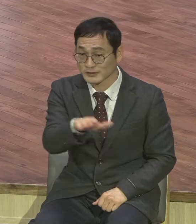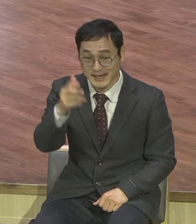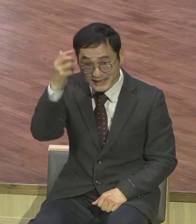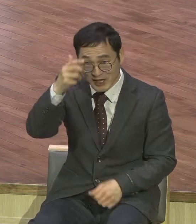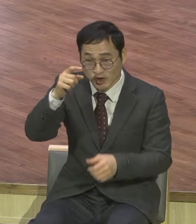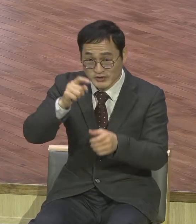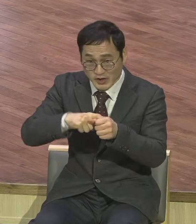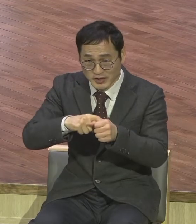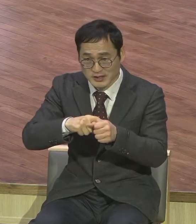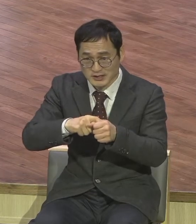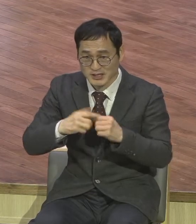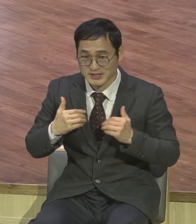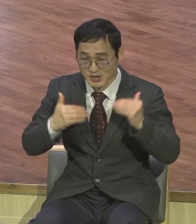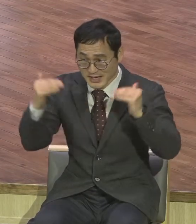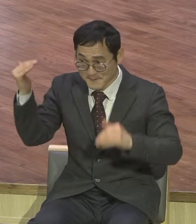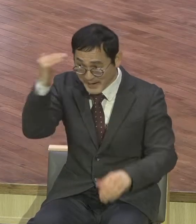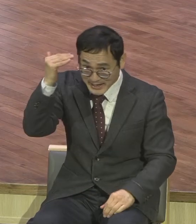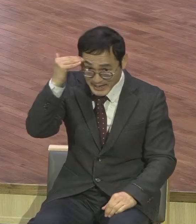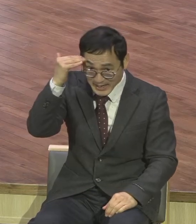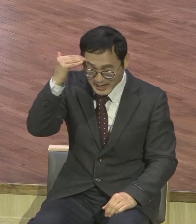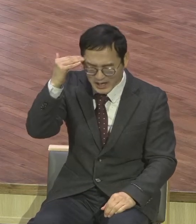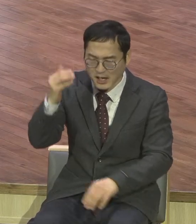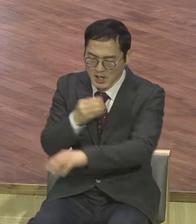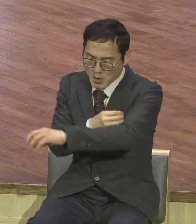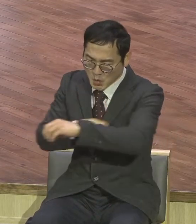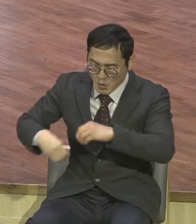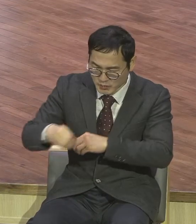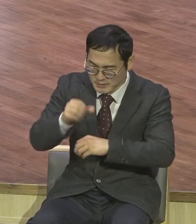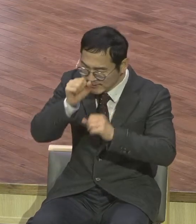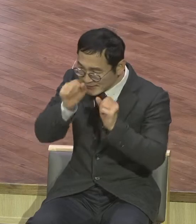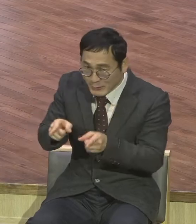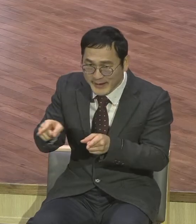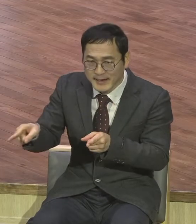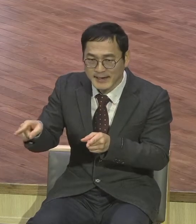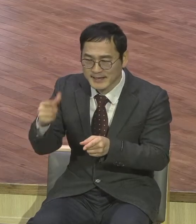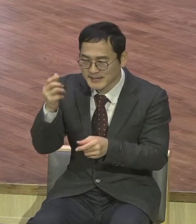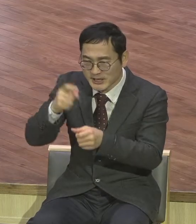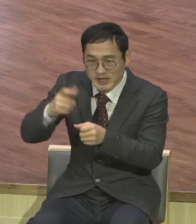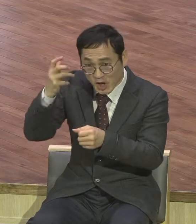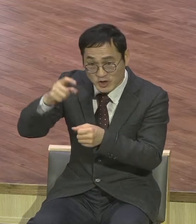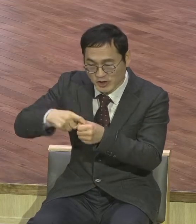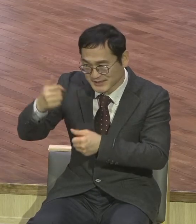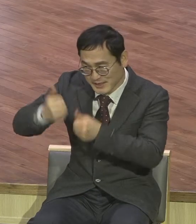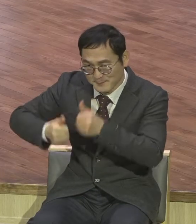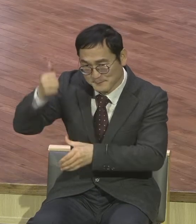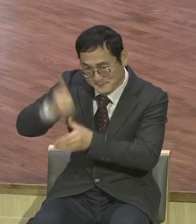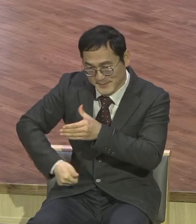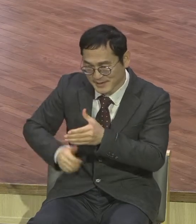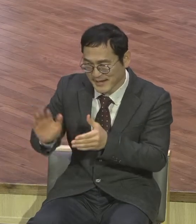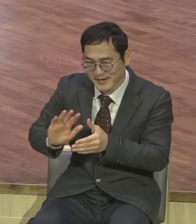삼는 산보금 체질이 다 되시기를 제문으로 축복합니다 결론입니다